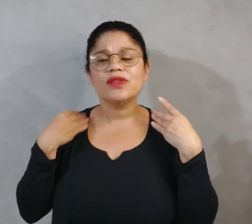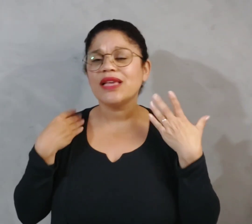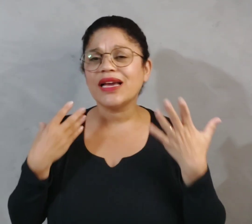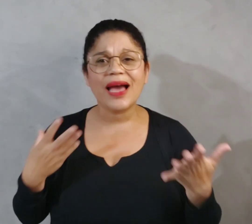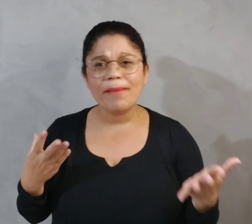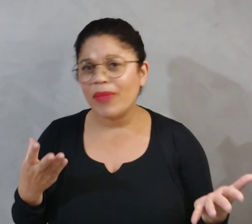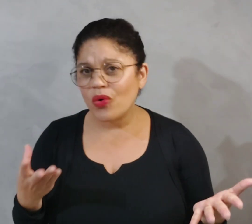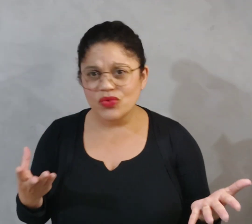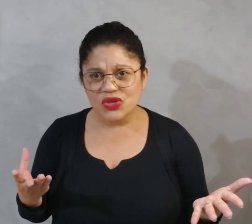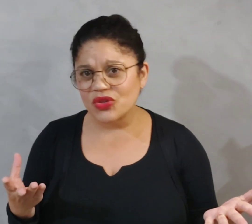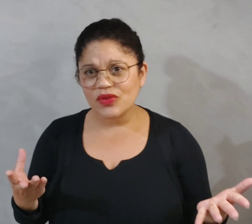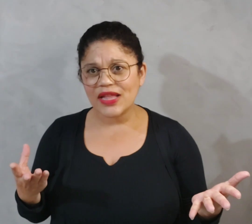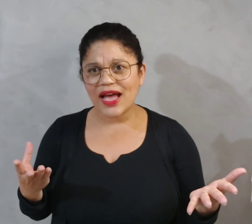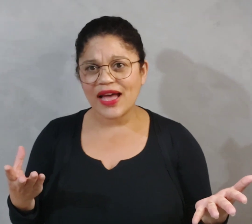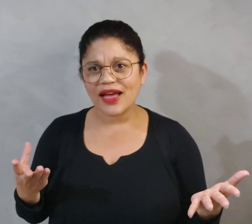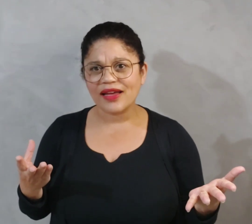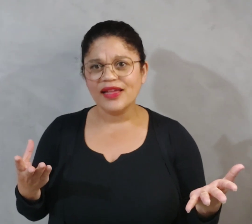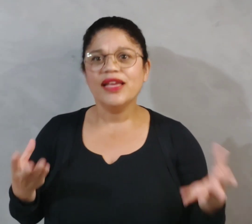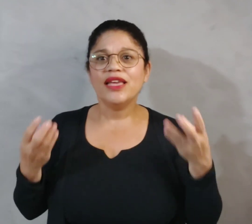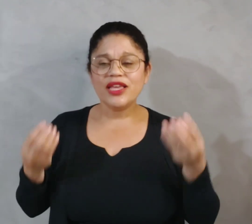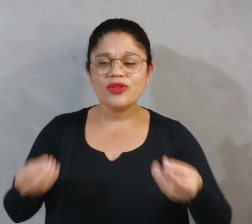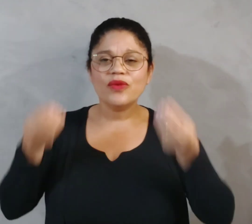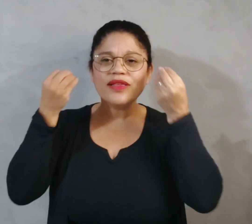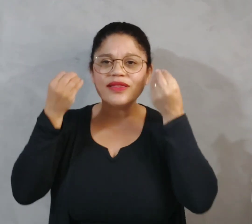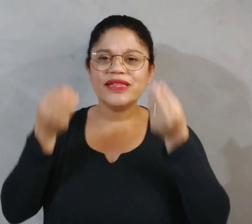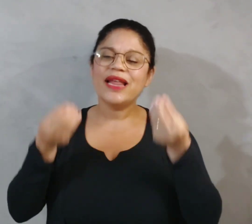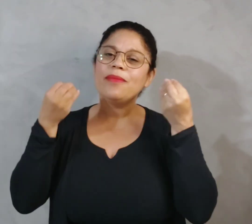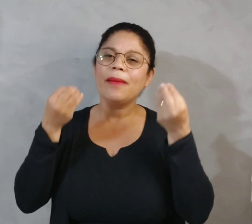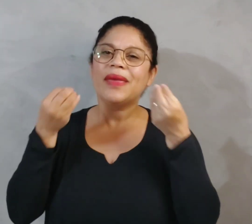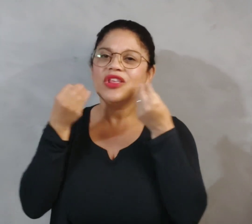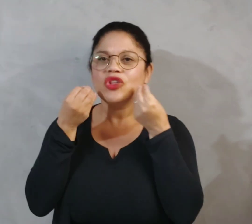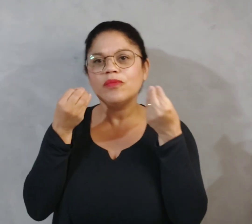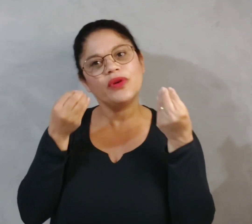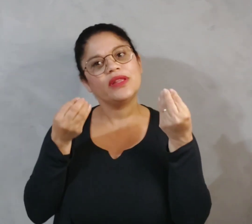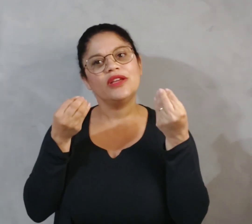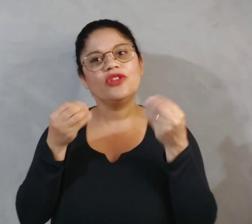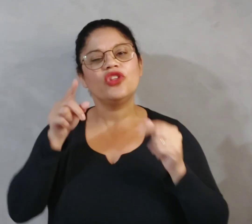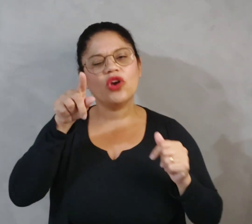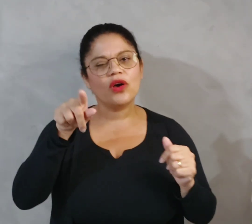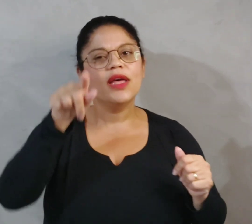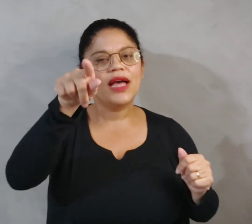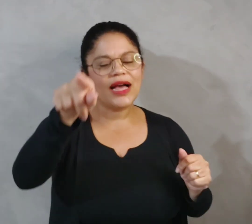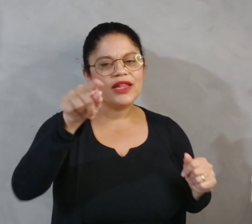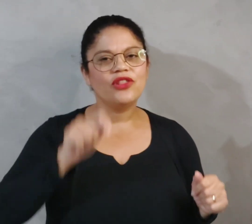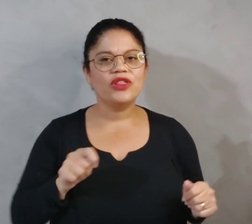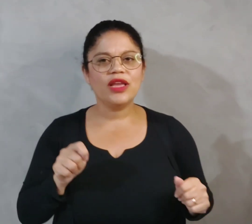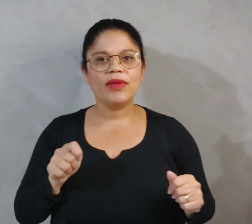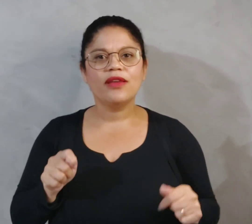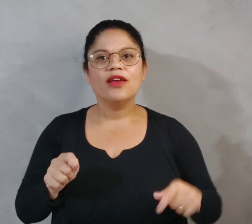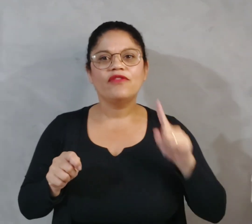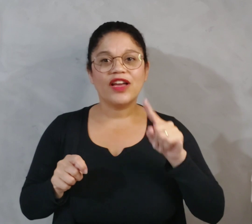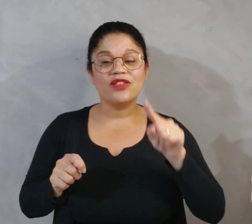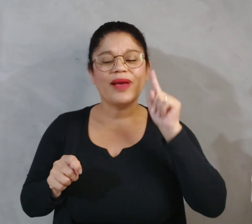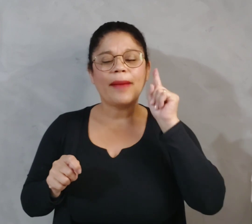você acabou de estudar. Isso é extremamente importante. ó, acredita em mim, faz uma